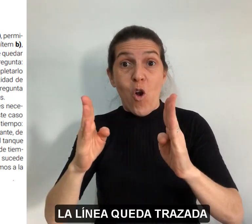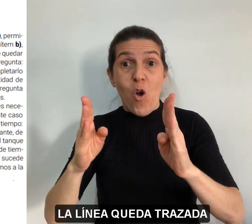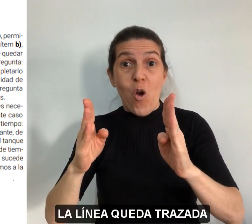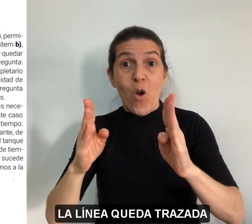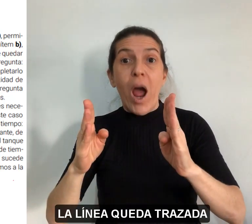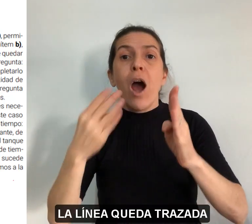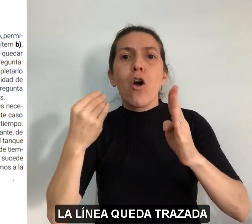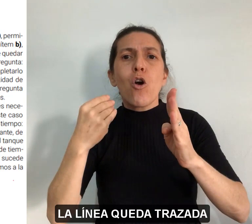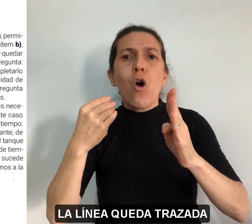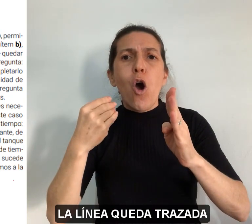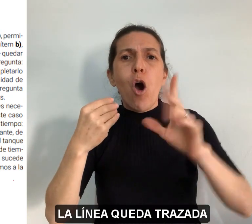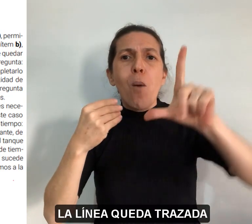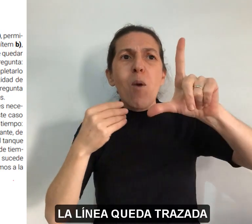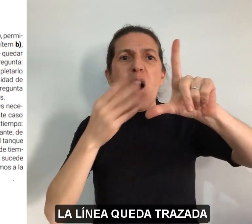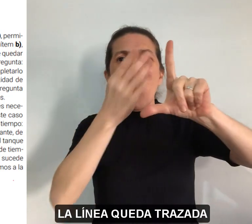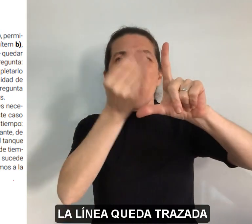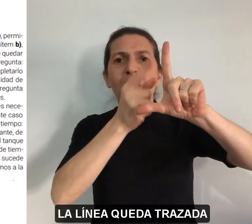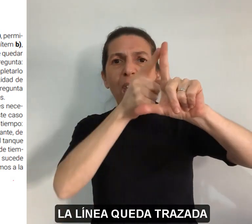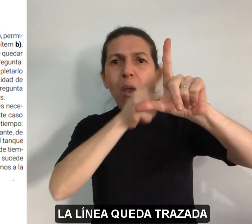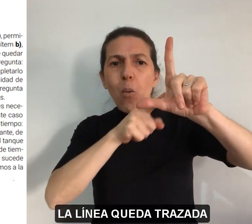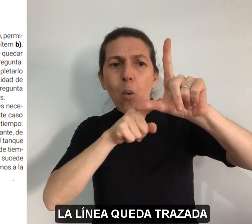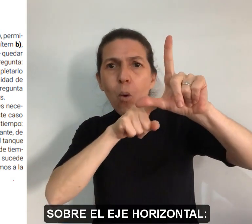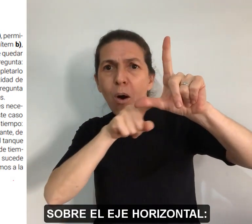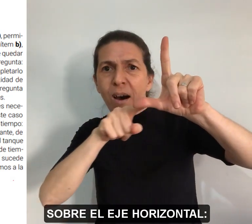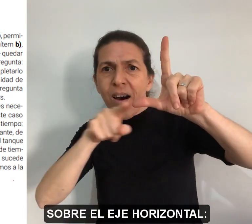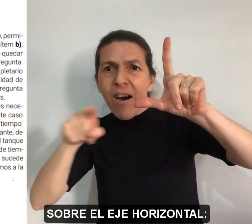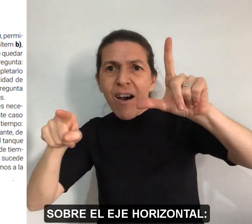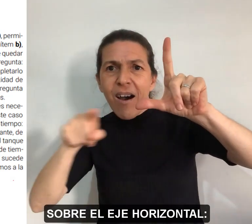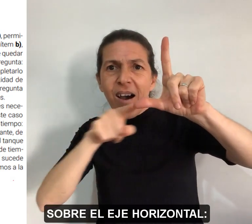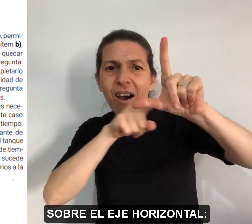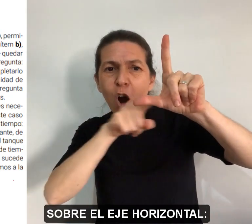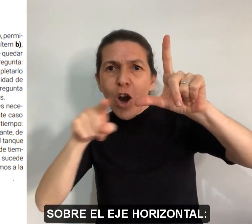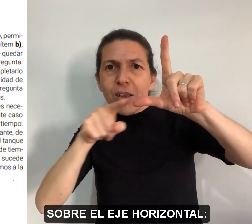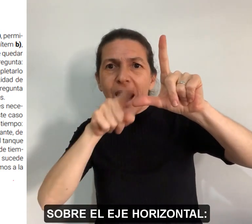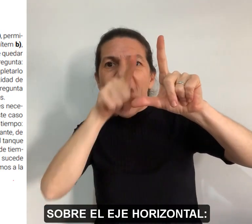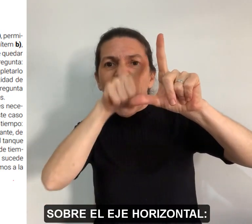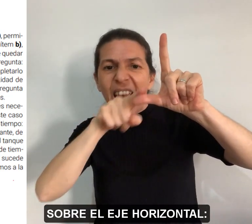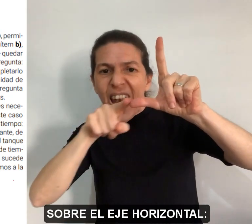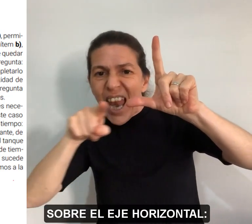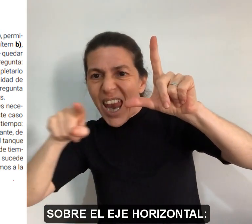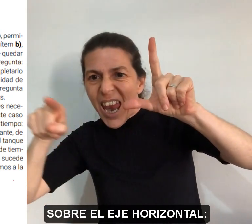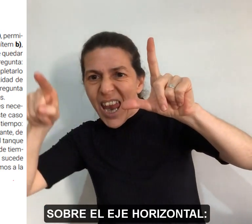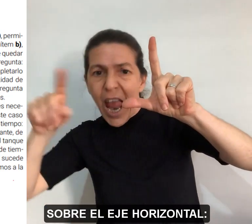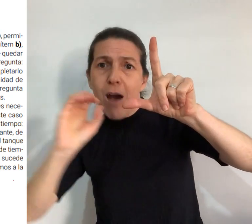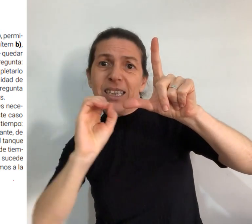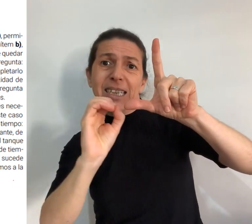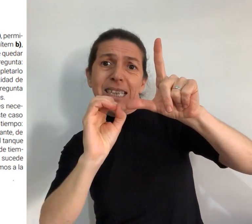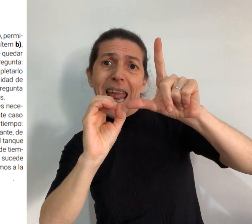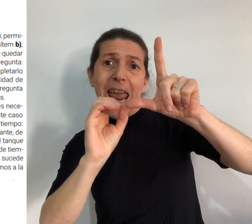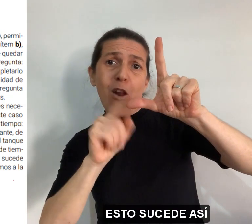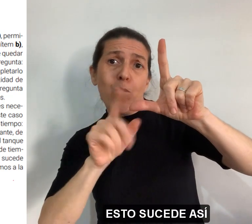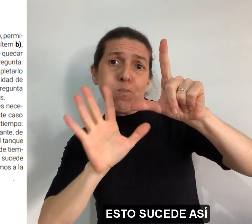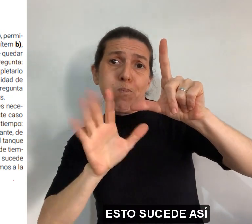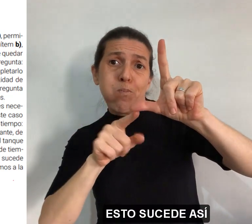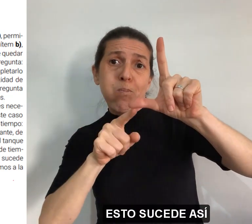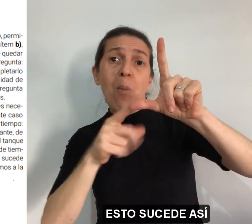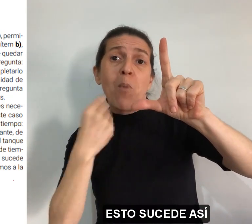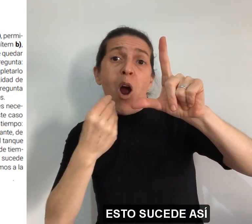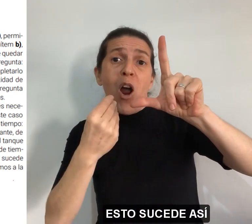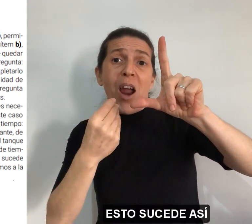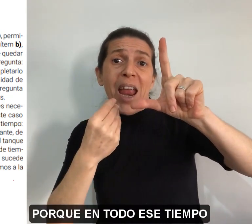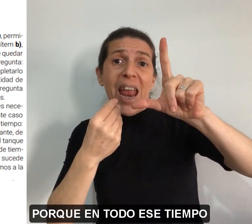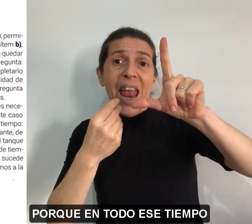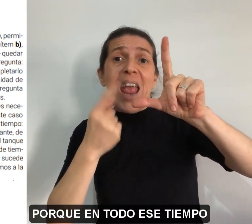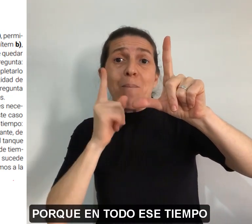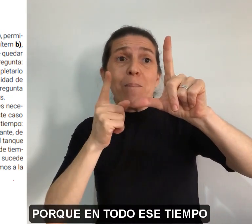la línea queda trazada sobre el eje horizontal Esto sucede